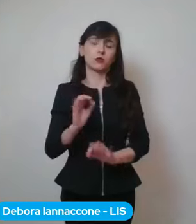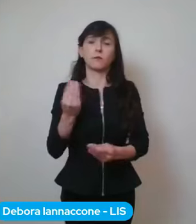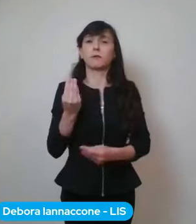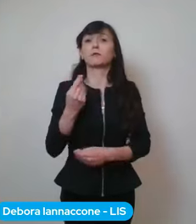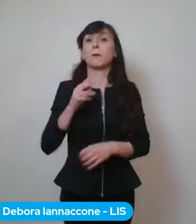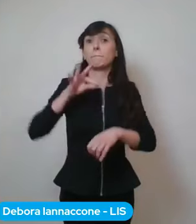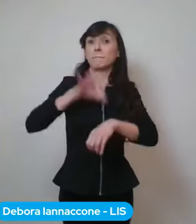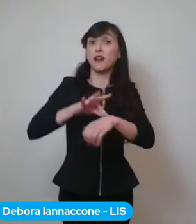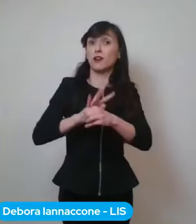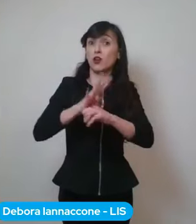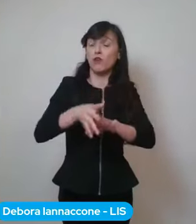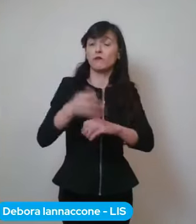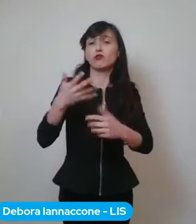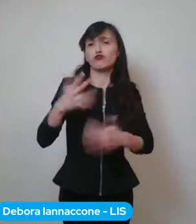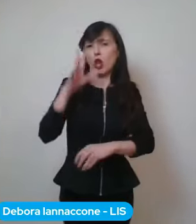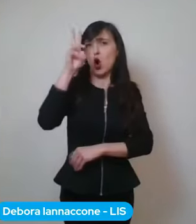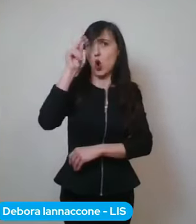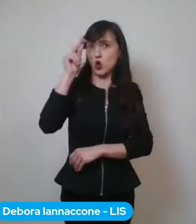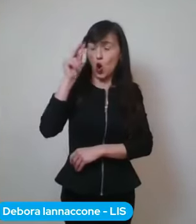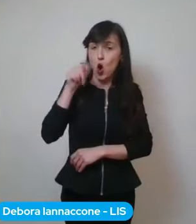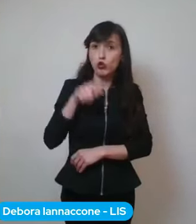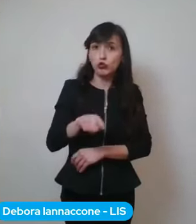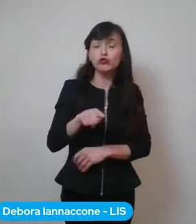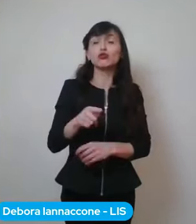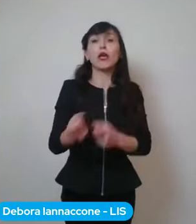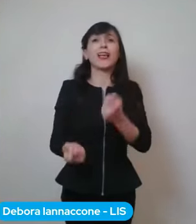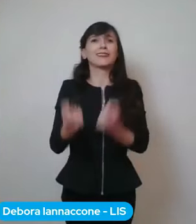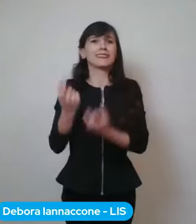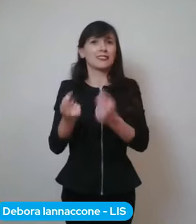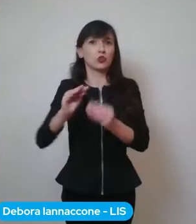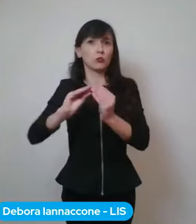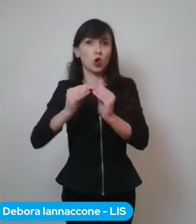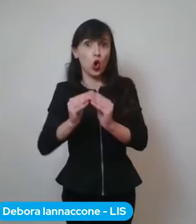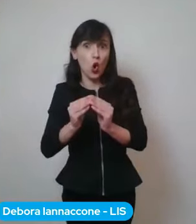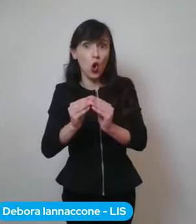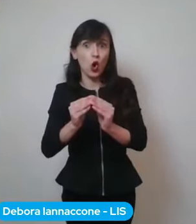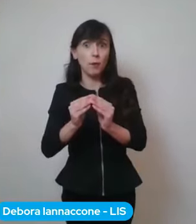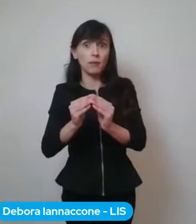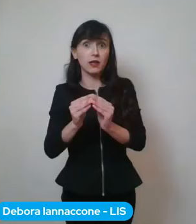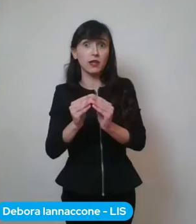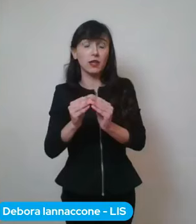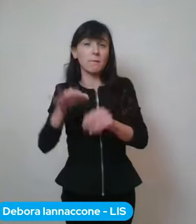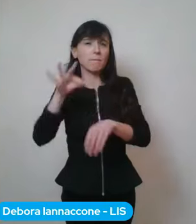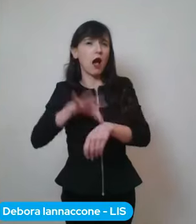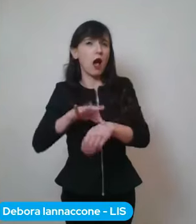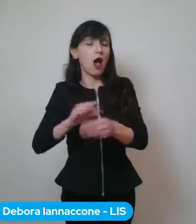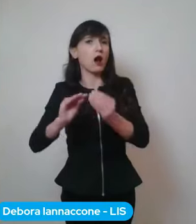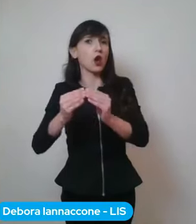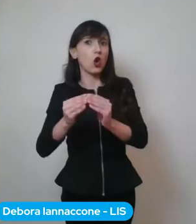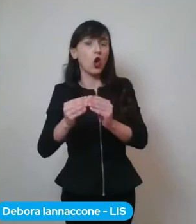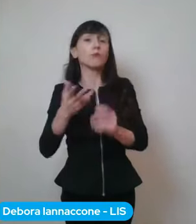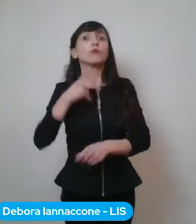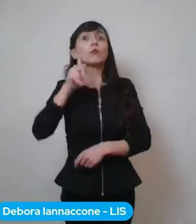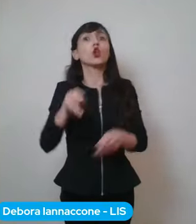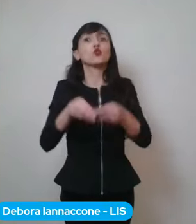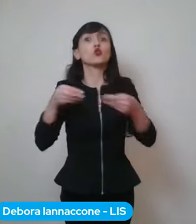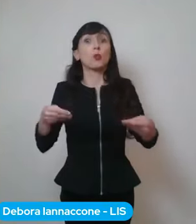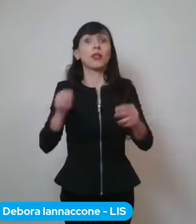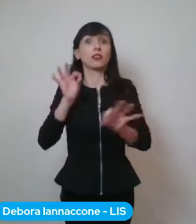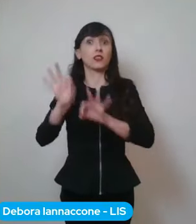la sua espressione clinica, conosciamo anche, abbiamo degli strumenti terapeutici